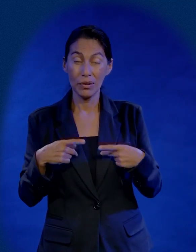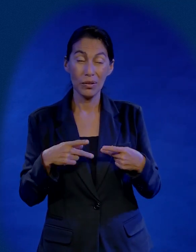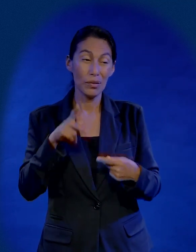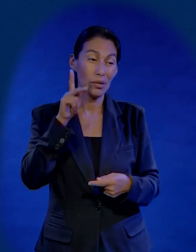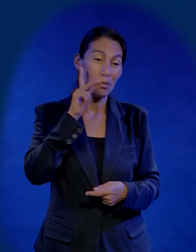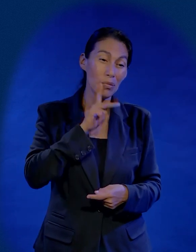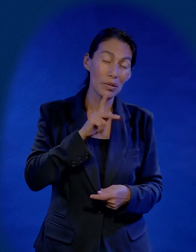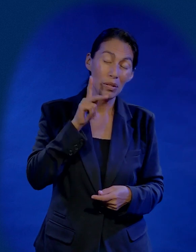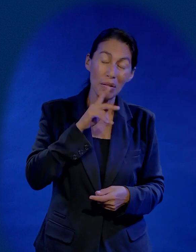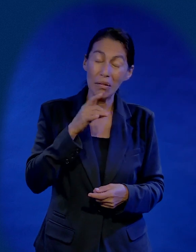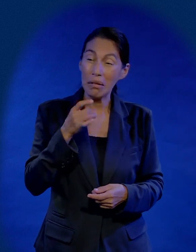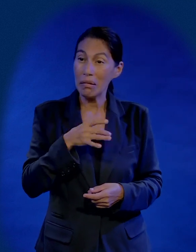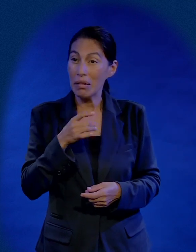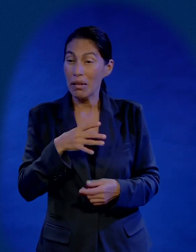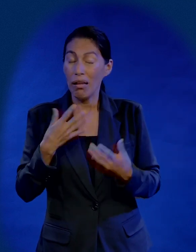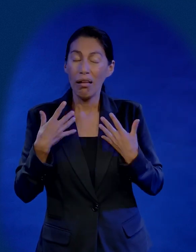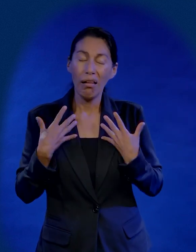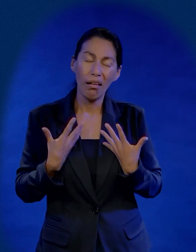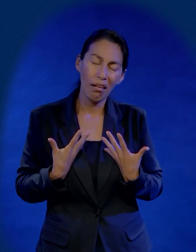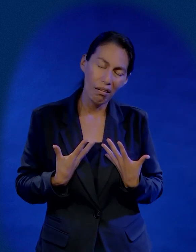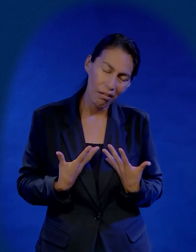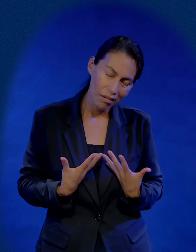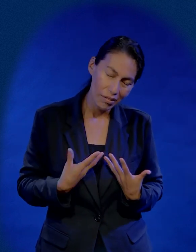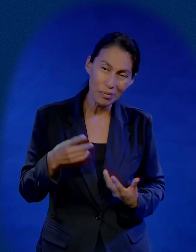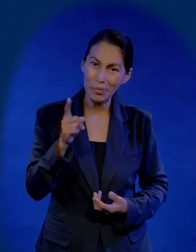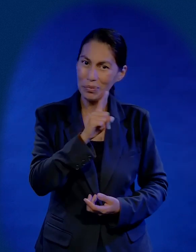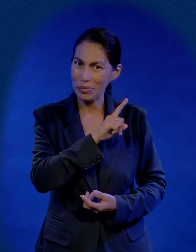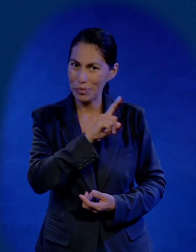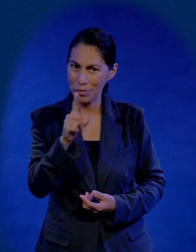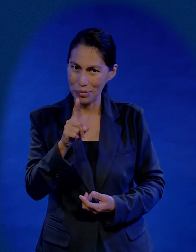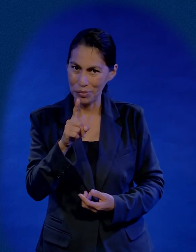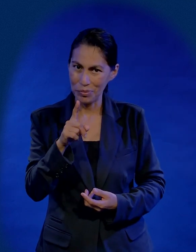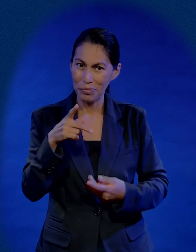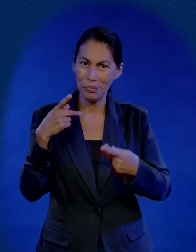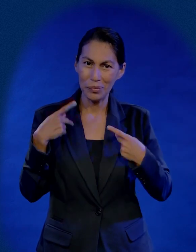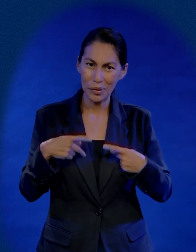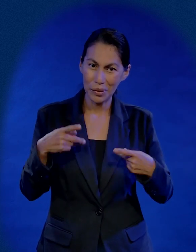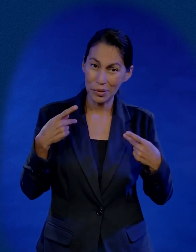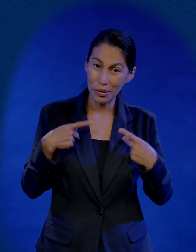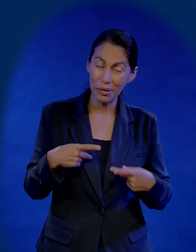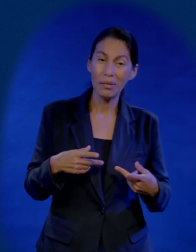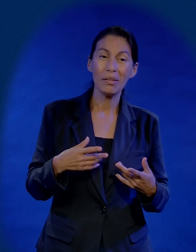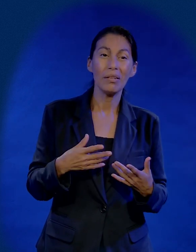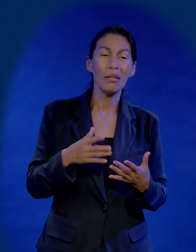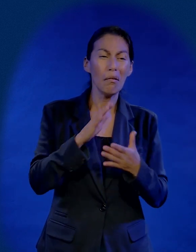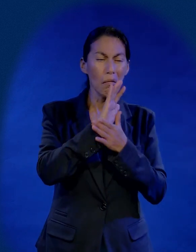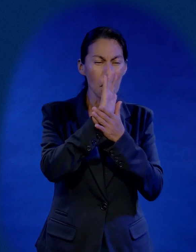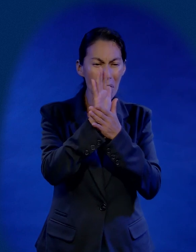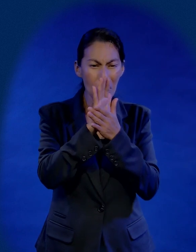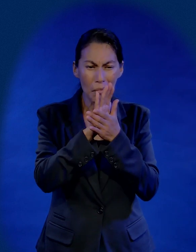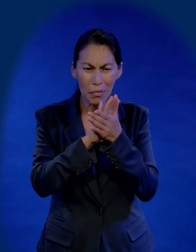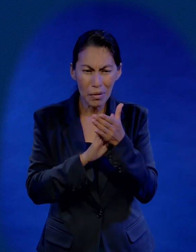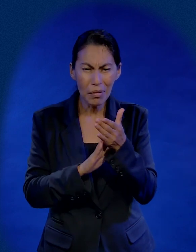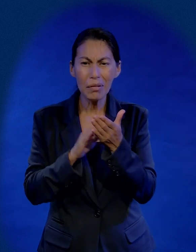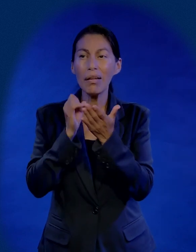desanimen por las pruebas o el temor gente sin gran talento